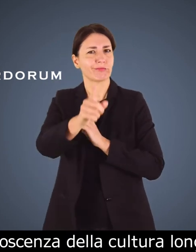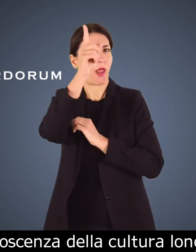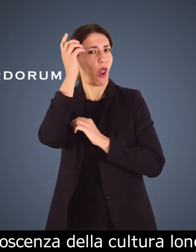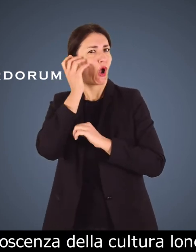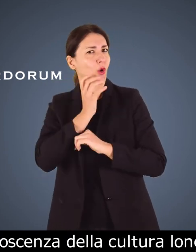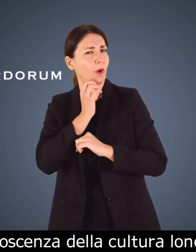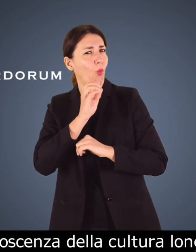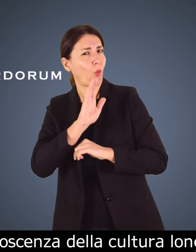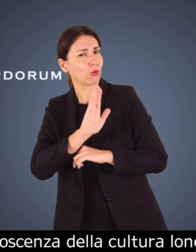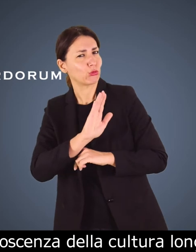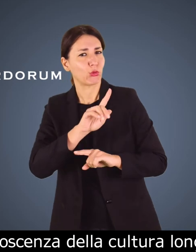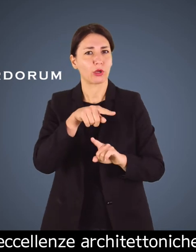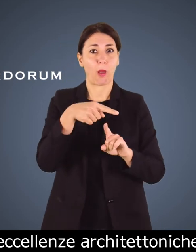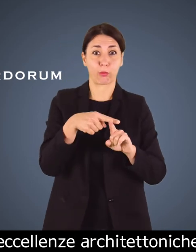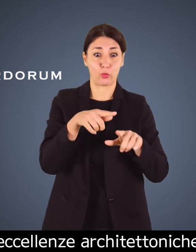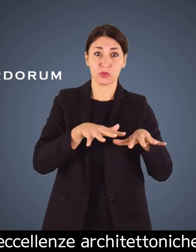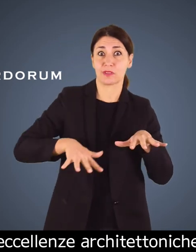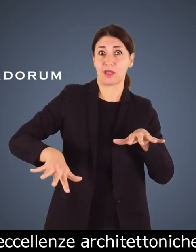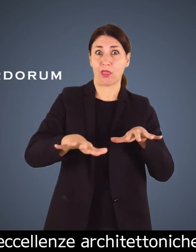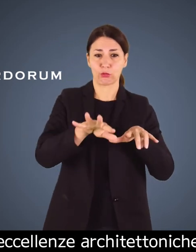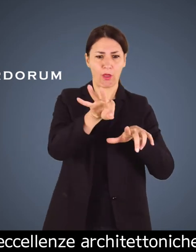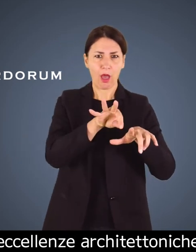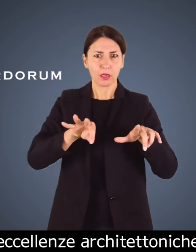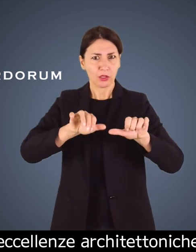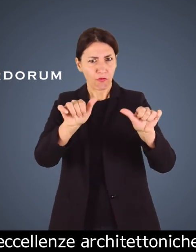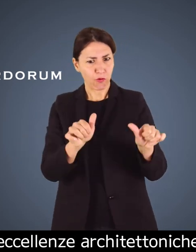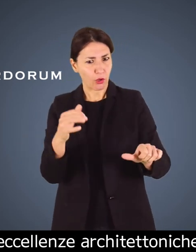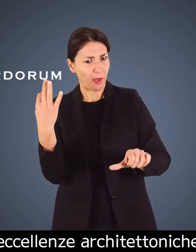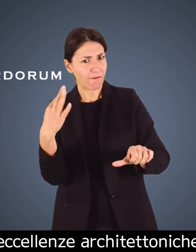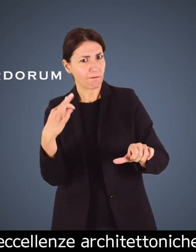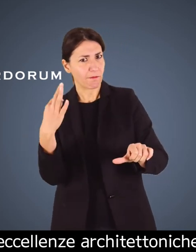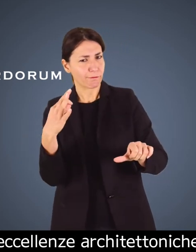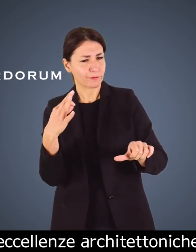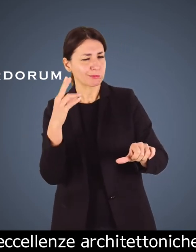conoscenza della cultura longobarda e delle eccellenze architettoniche del sito